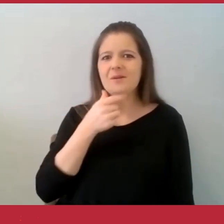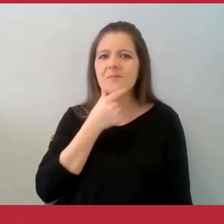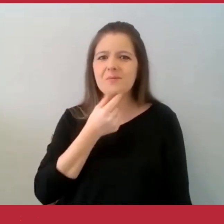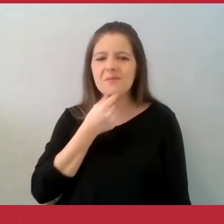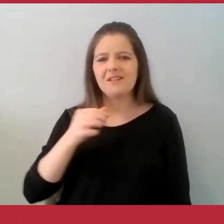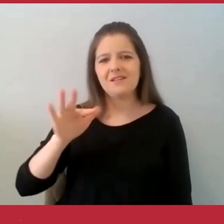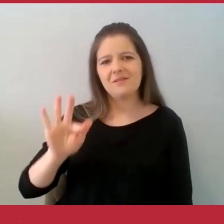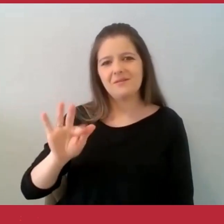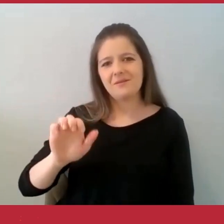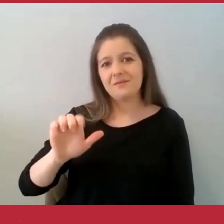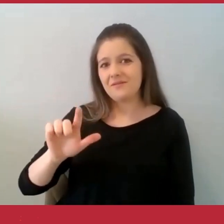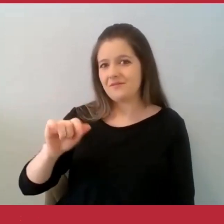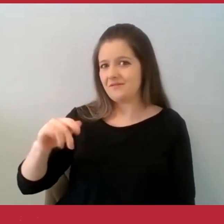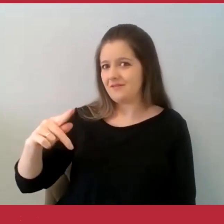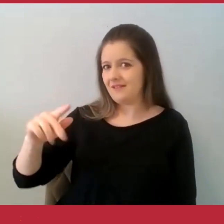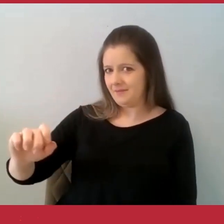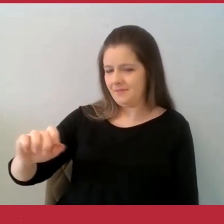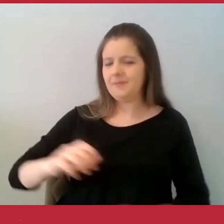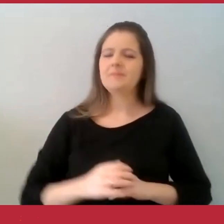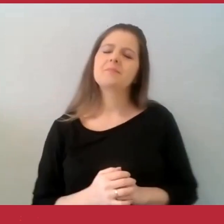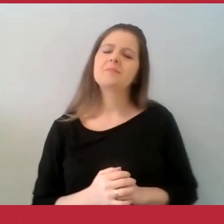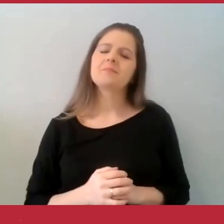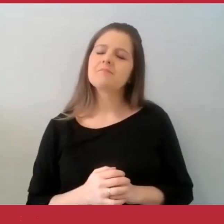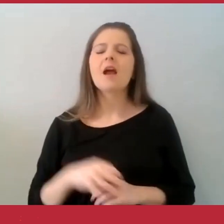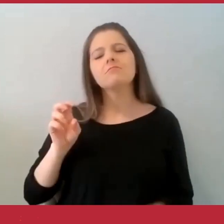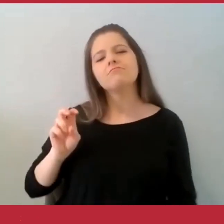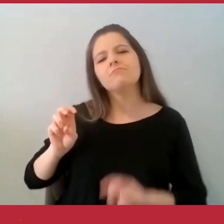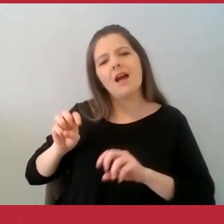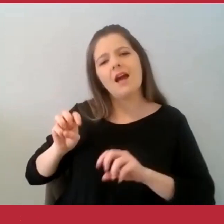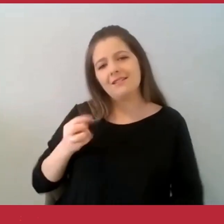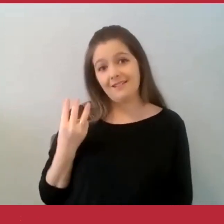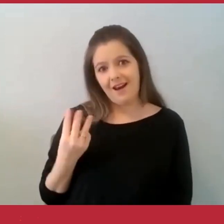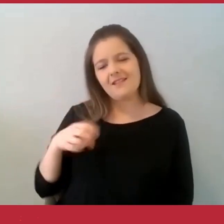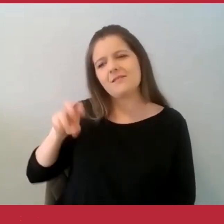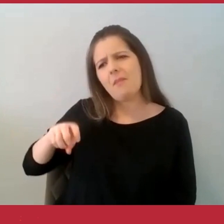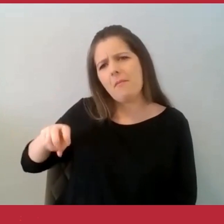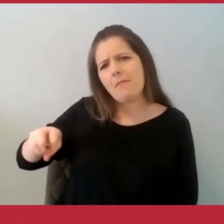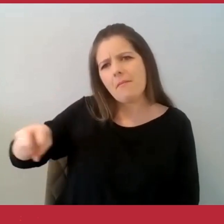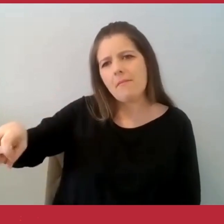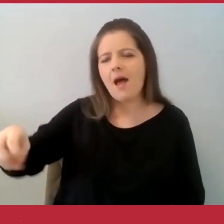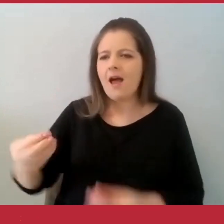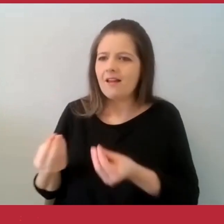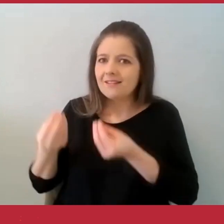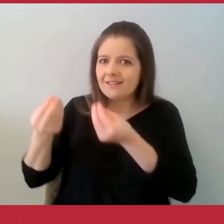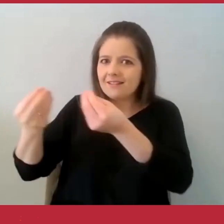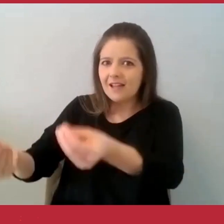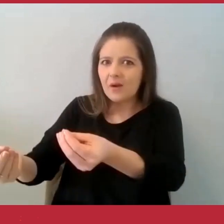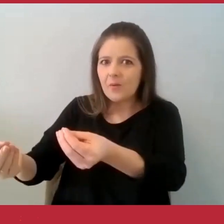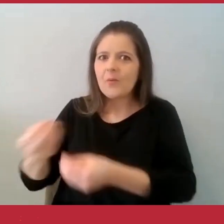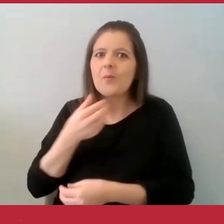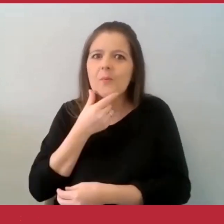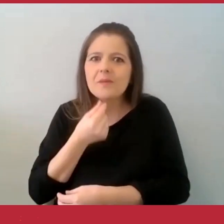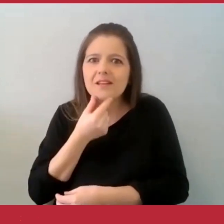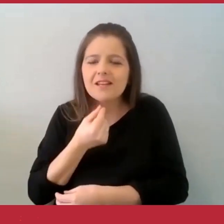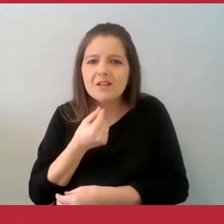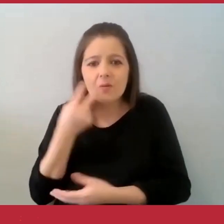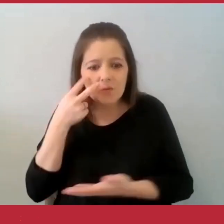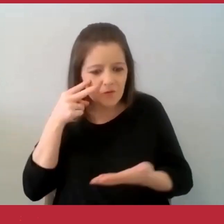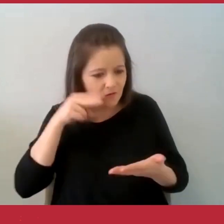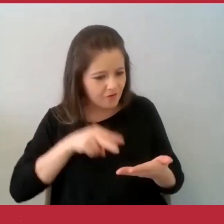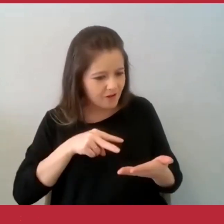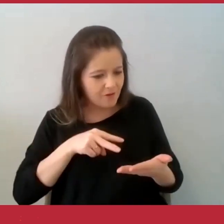Chegando lá, o Felipe viu a cesta, abriu, cheia de biscoitos deliciosos.